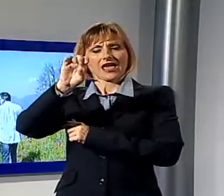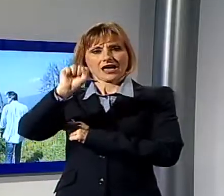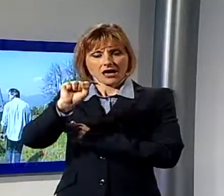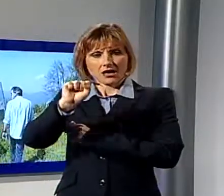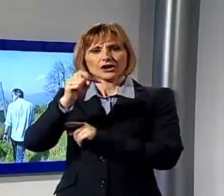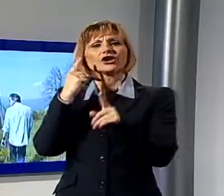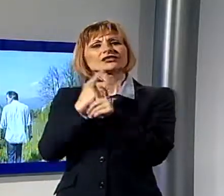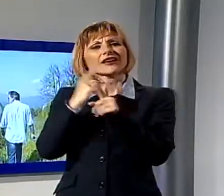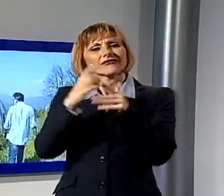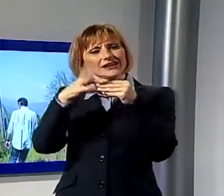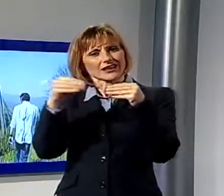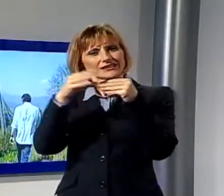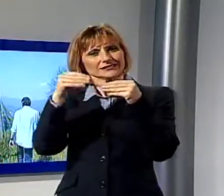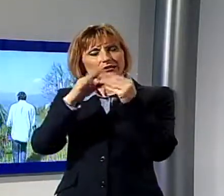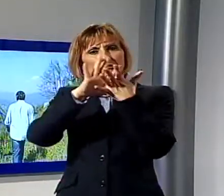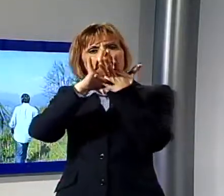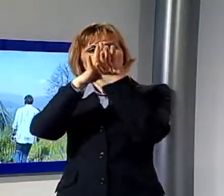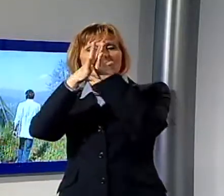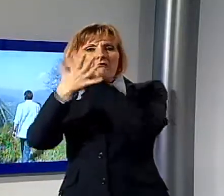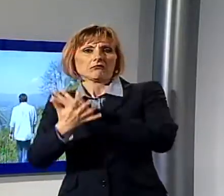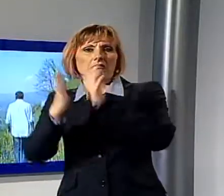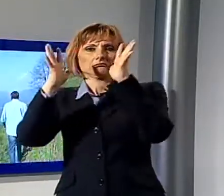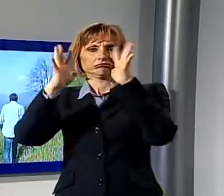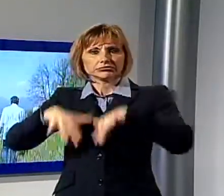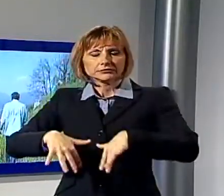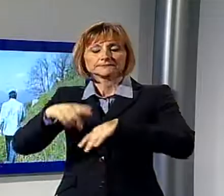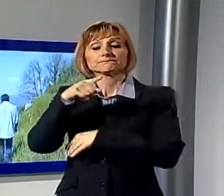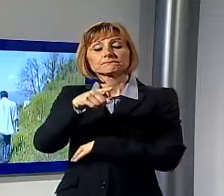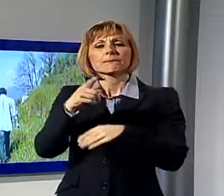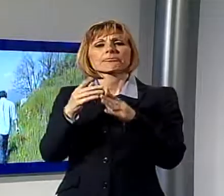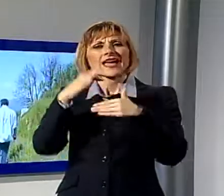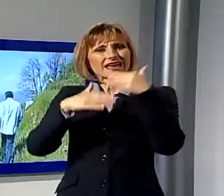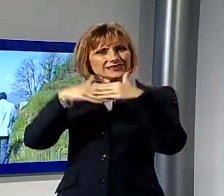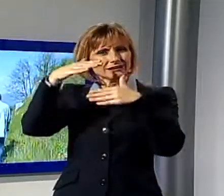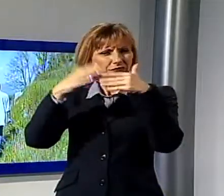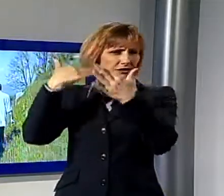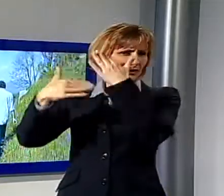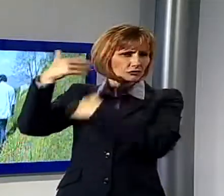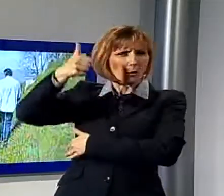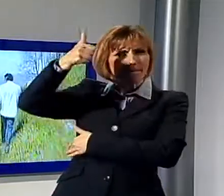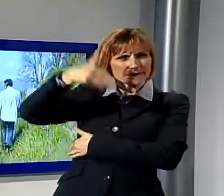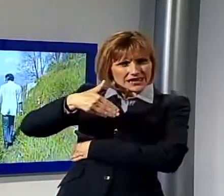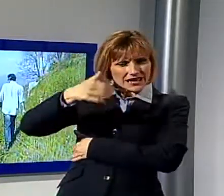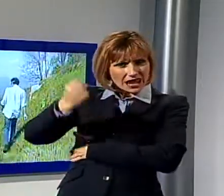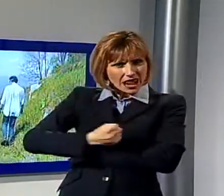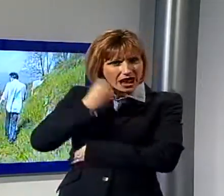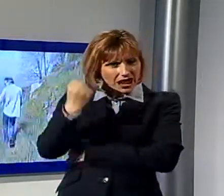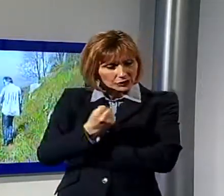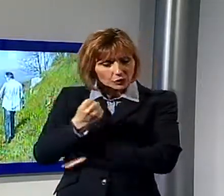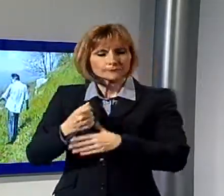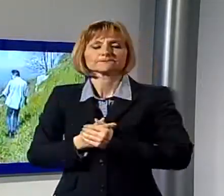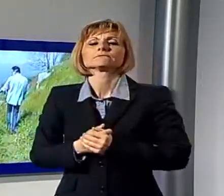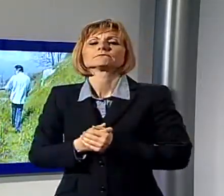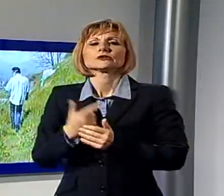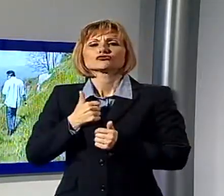trasformando in una vera e propria demolizione. Sebbene dell'edificio risalente all'anno 1000 come impianto originale siano rimasti in piedi